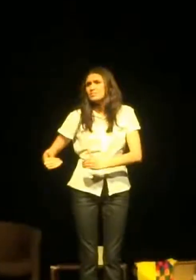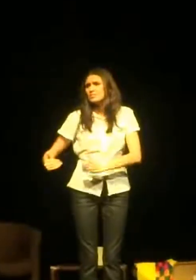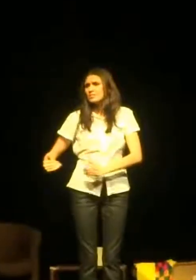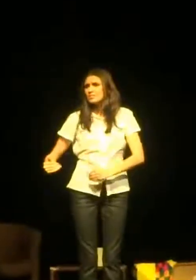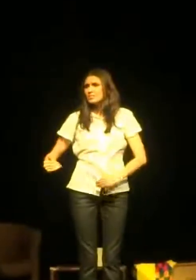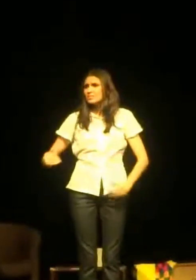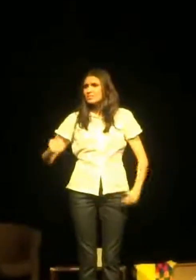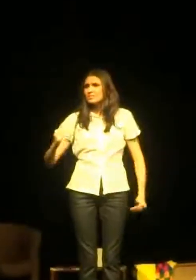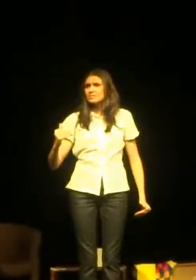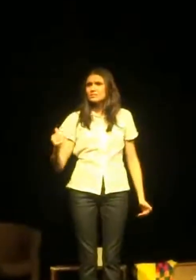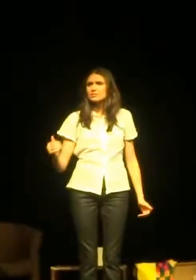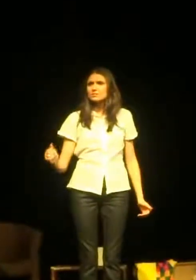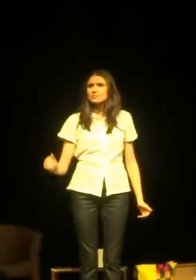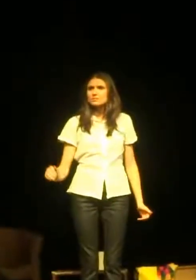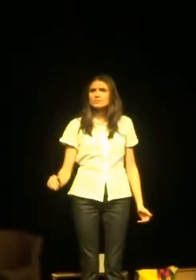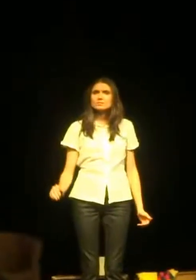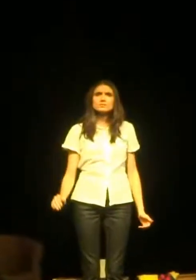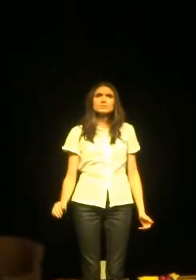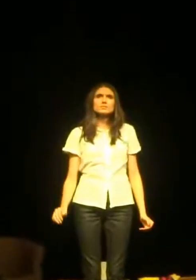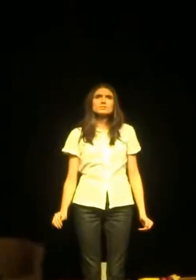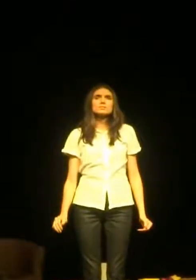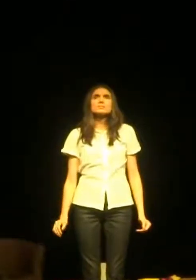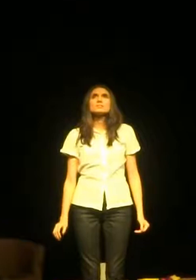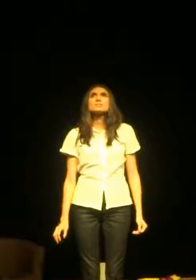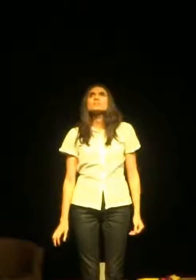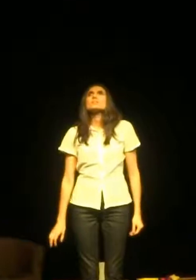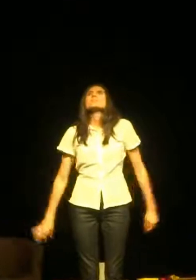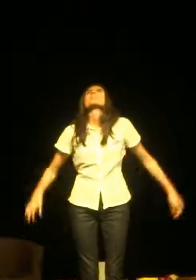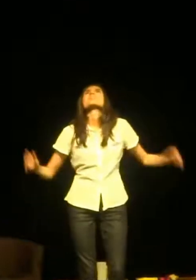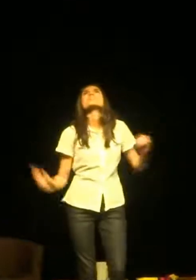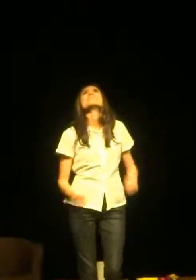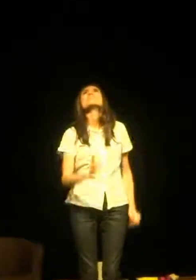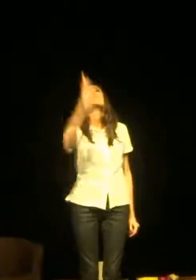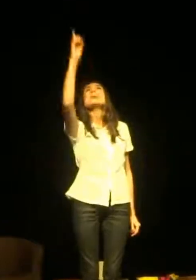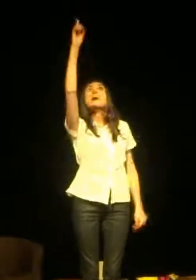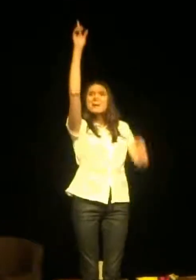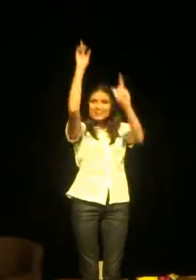silence Il paraît qu'il y a